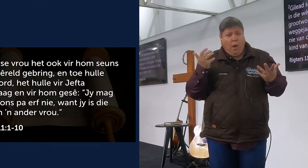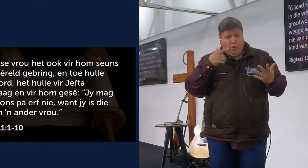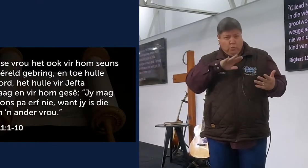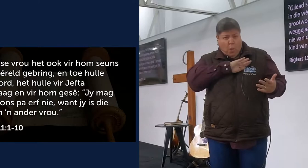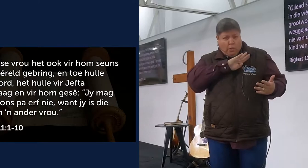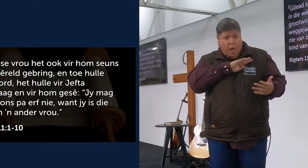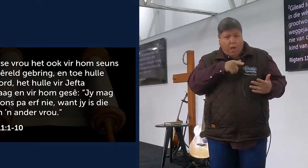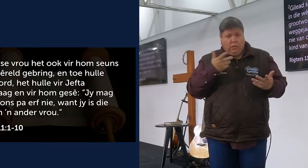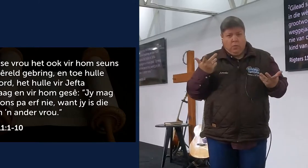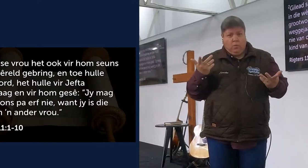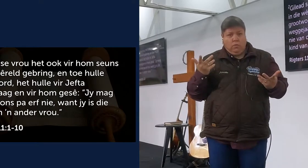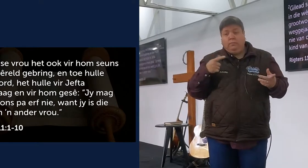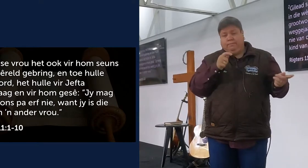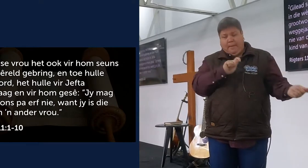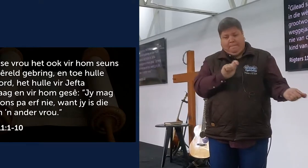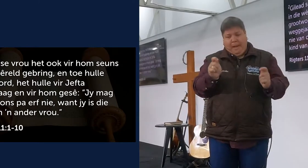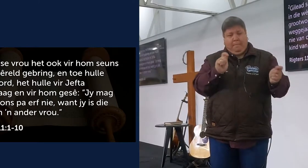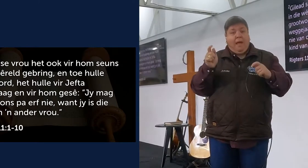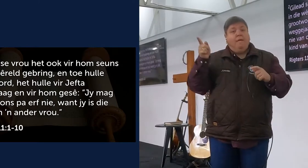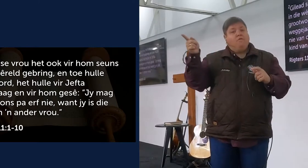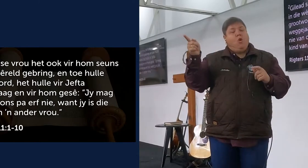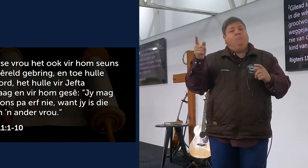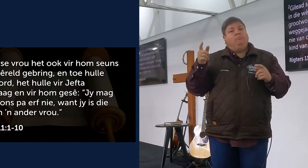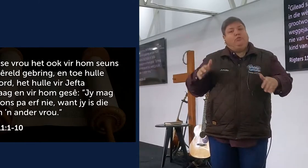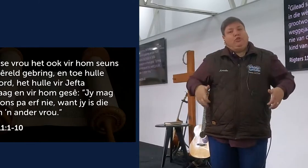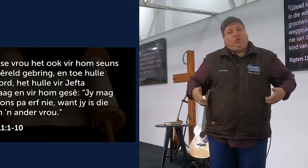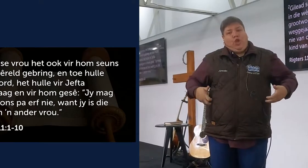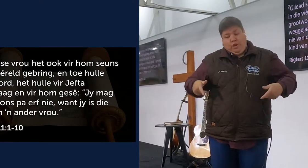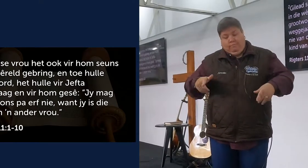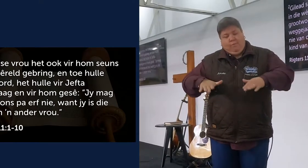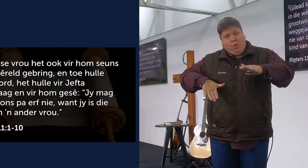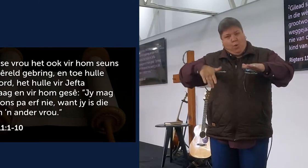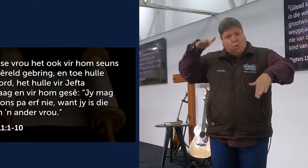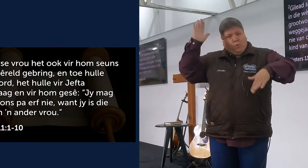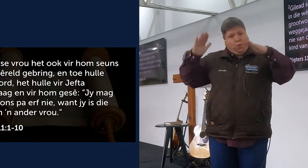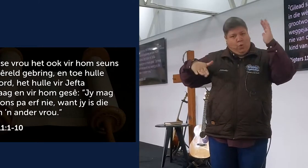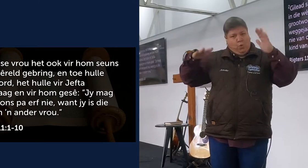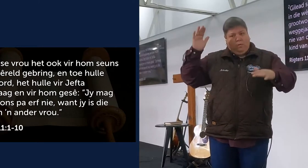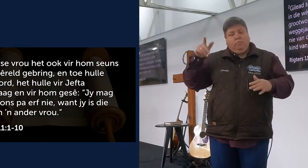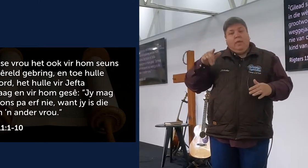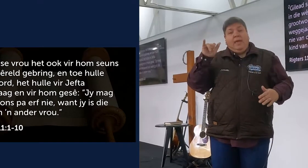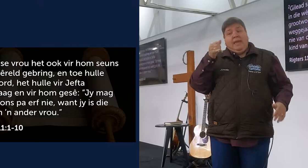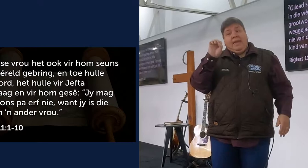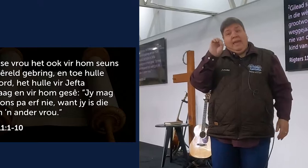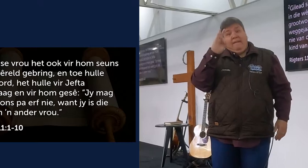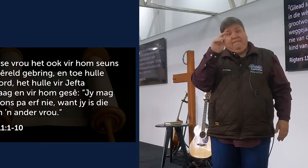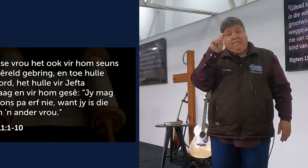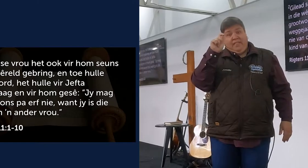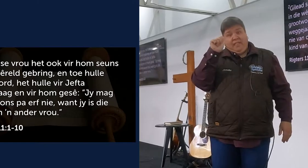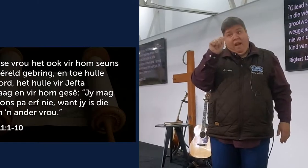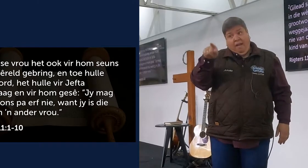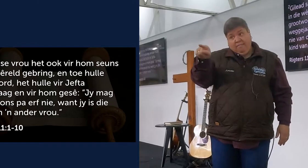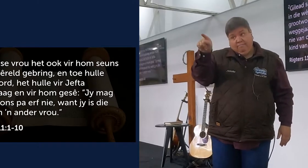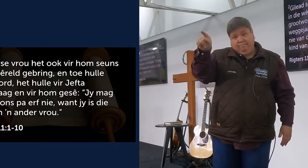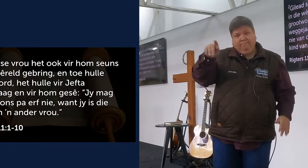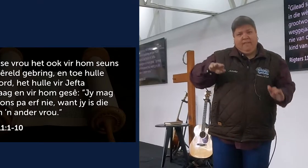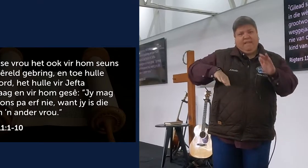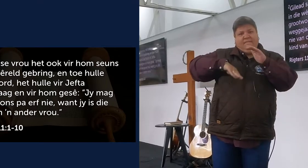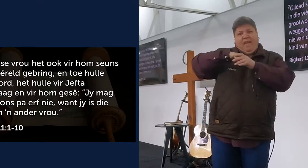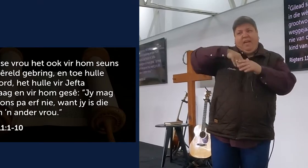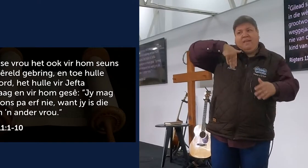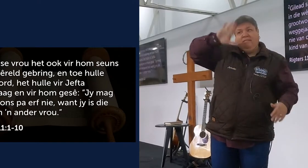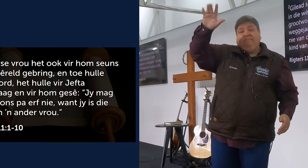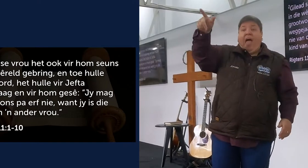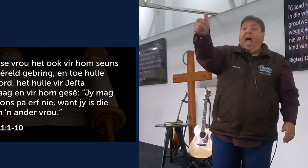vrou, het ook vir hom seens in die wereld gebring, en toe hulle groot word, het hulle van Jefta weggejaag, en vir hom gesê, jy mag nie van ons pa